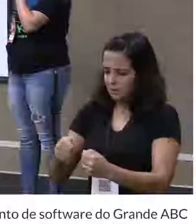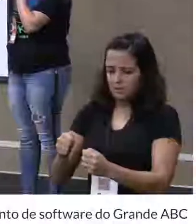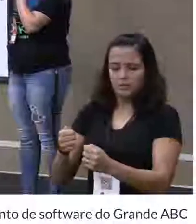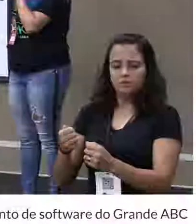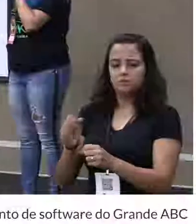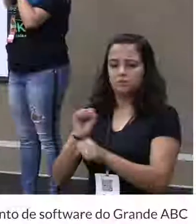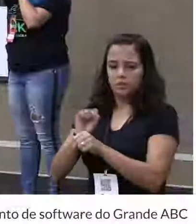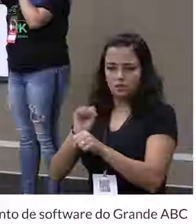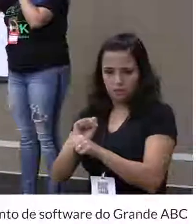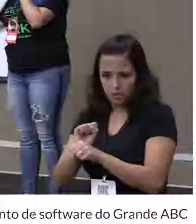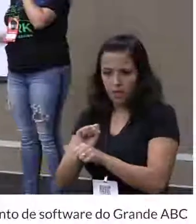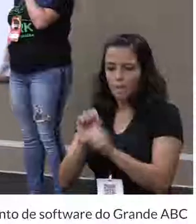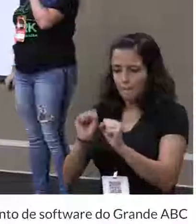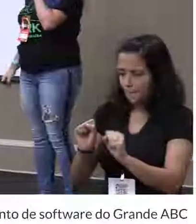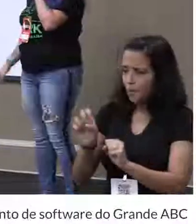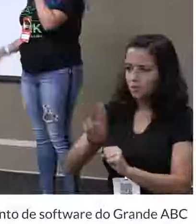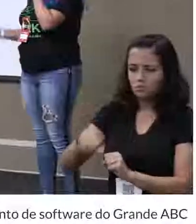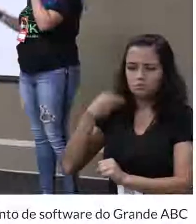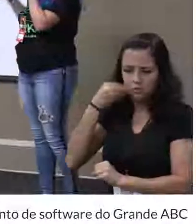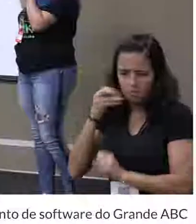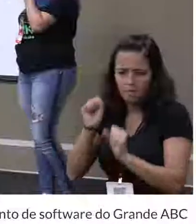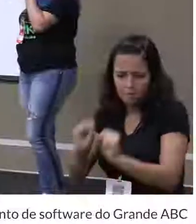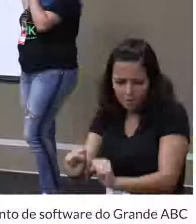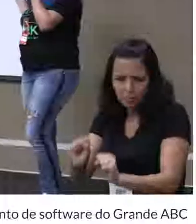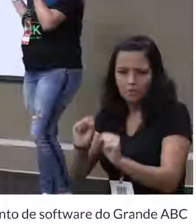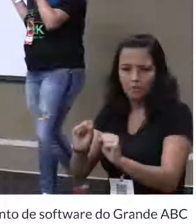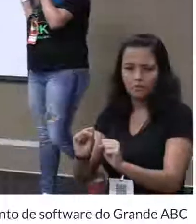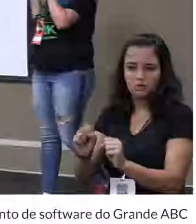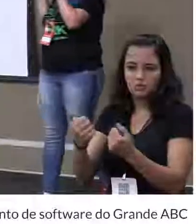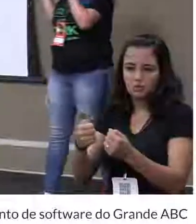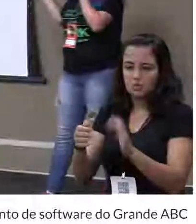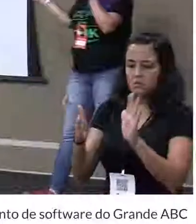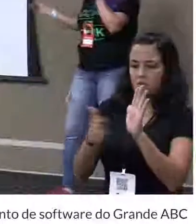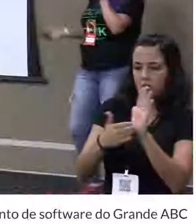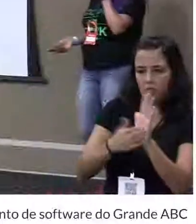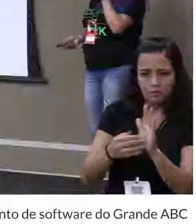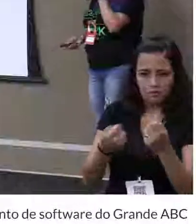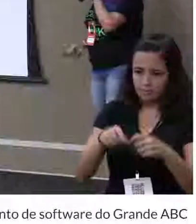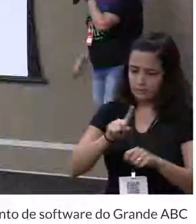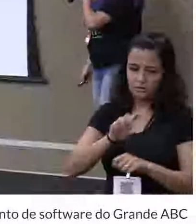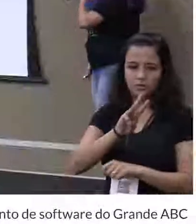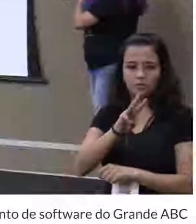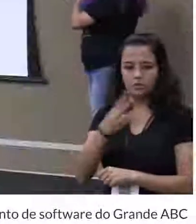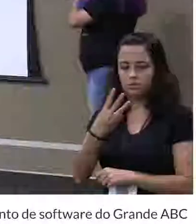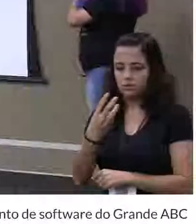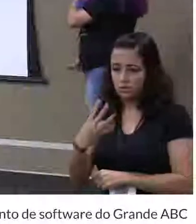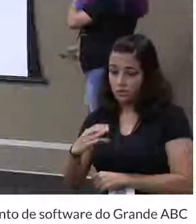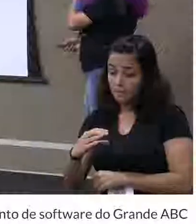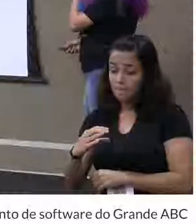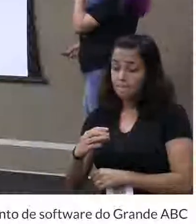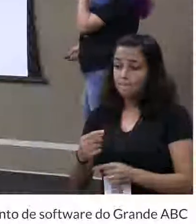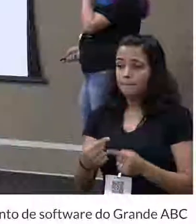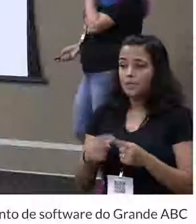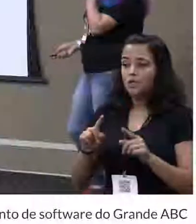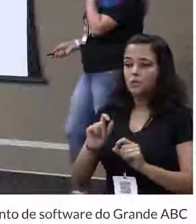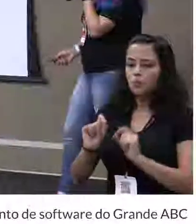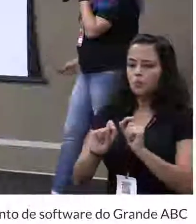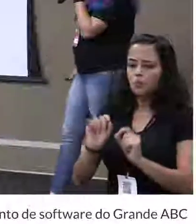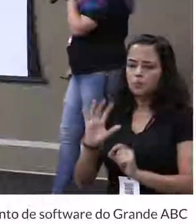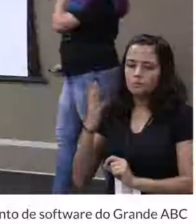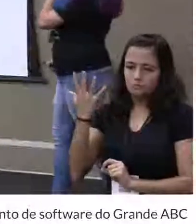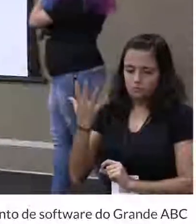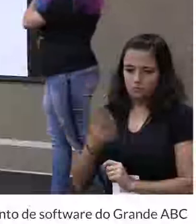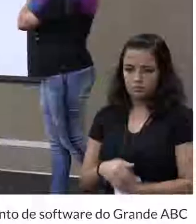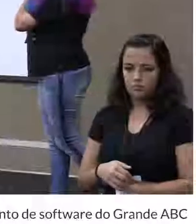implementar. Usa aí. Não precisa esperar uma especificação, uma recomendação no W3C. E como que é isso?